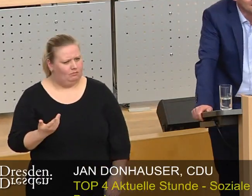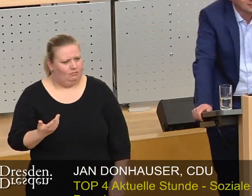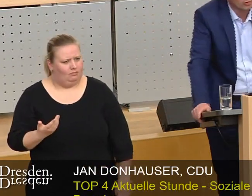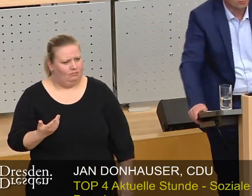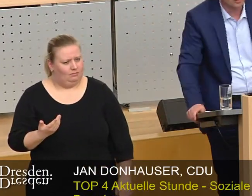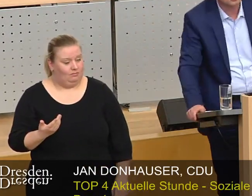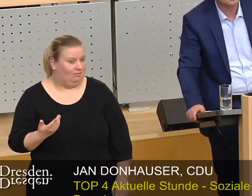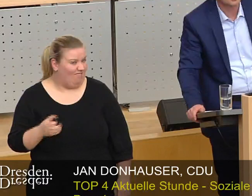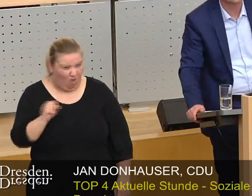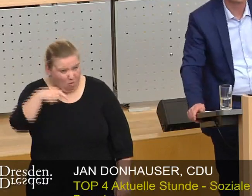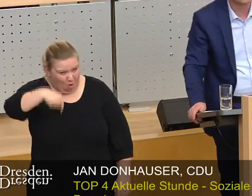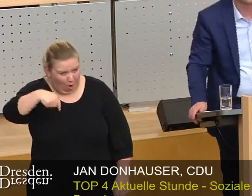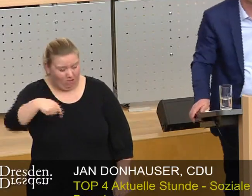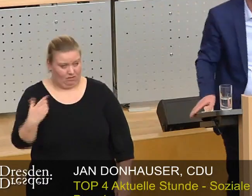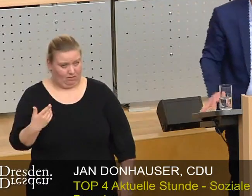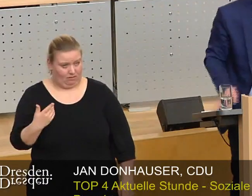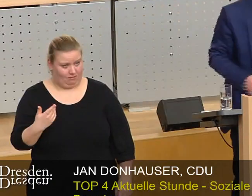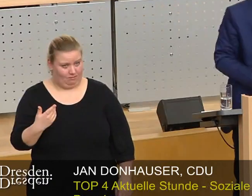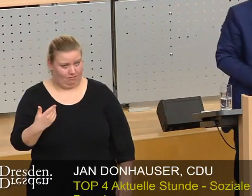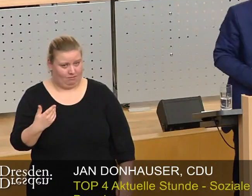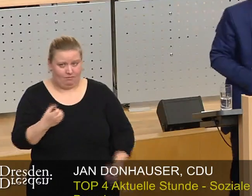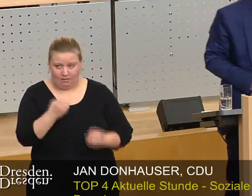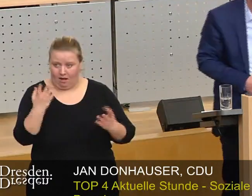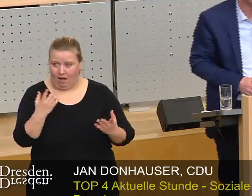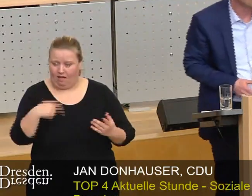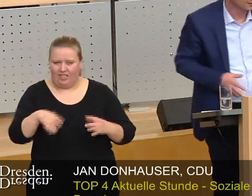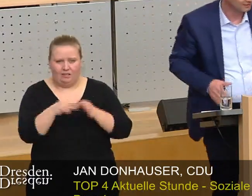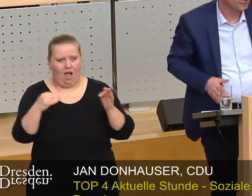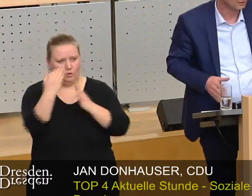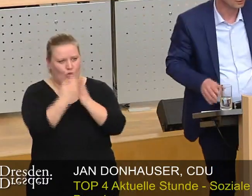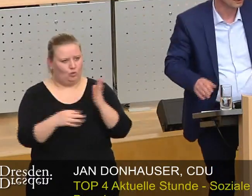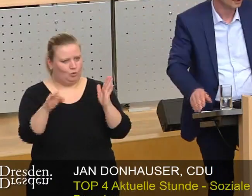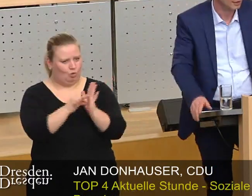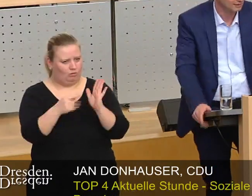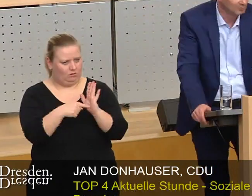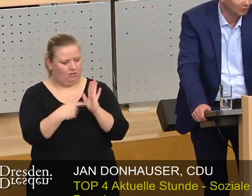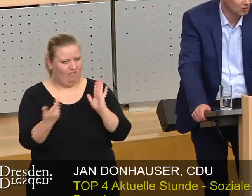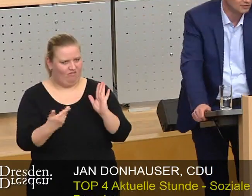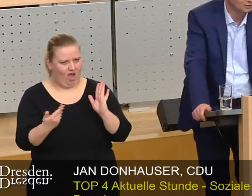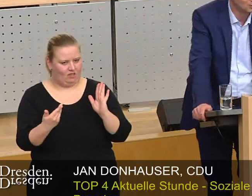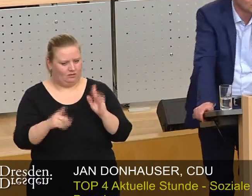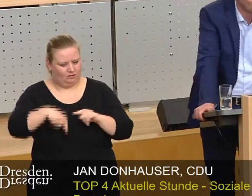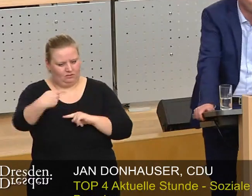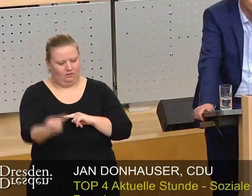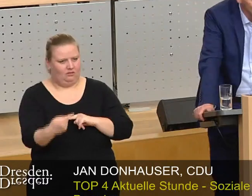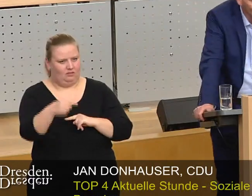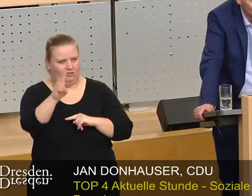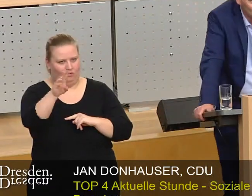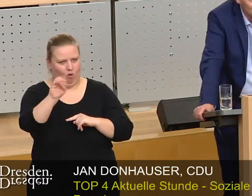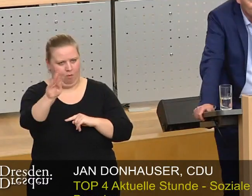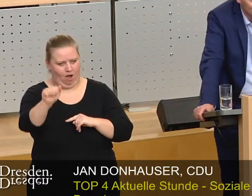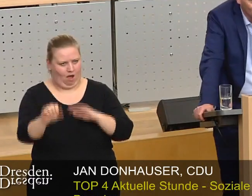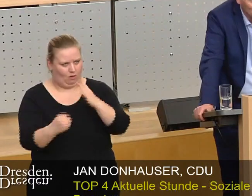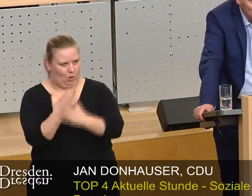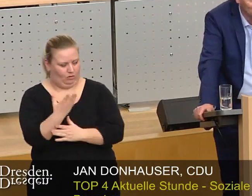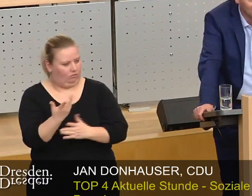das sage ich deshalb, warum heute diese Aktuelle Stunde, weil natürlich ein wesentlicher Tagesordnungspunkt ja dann die bevorstehende Gründung der WOBA sein wird.